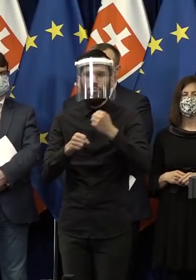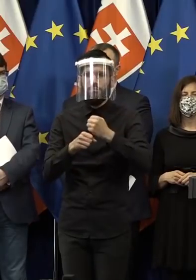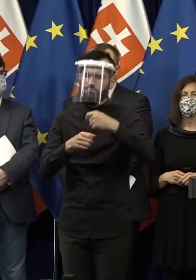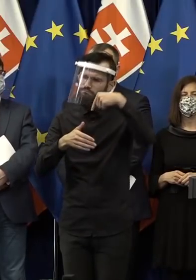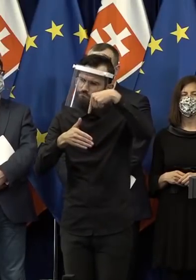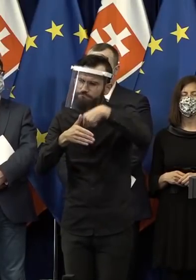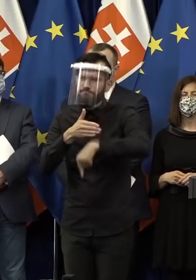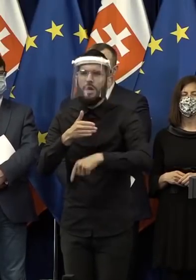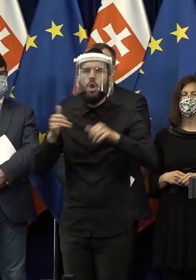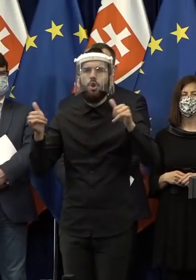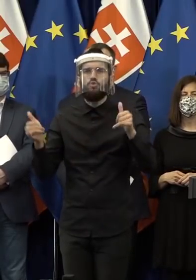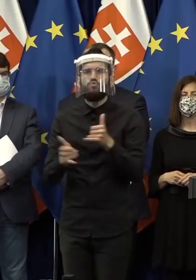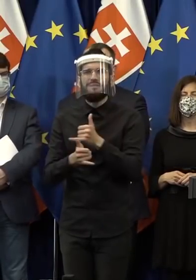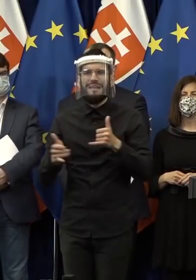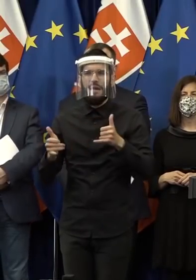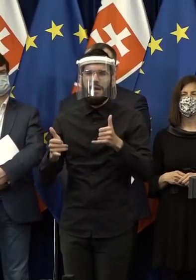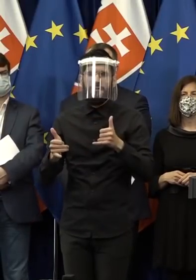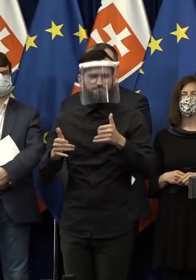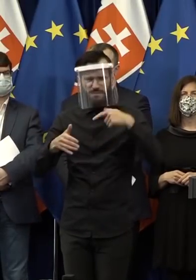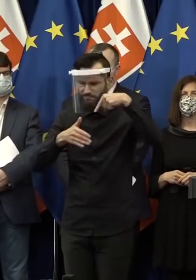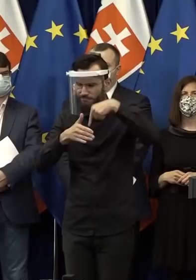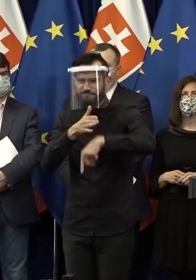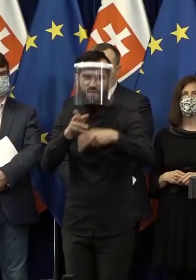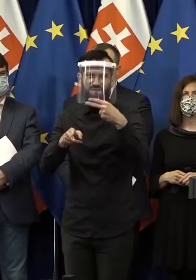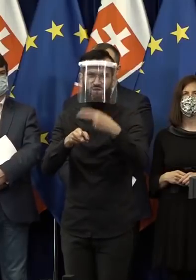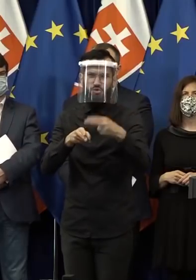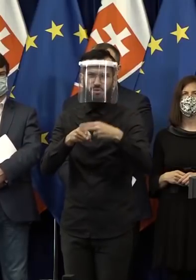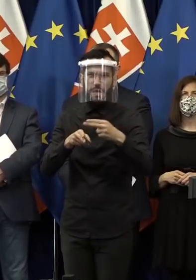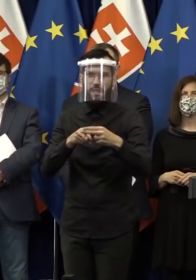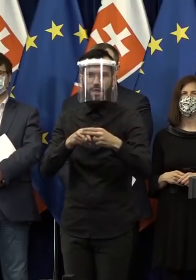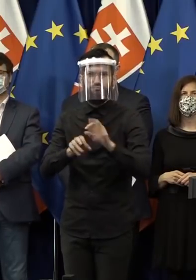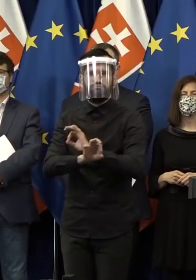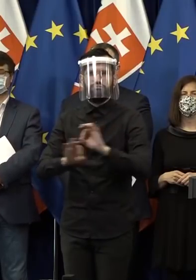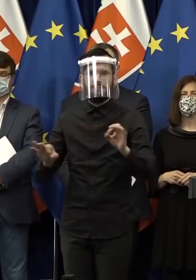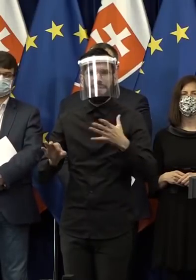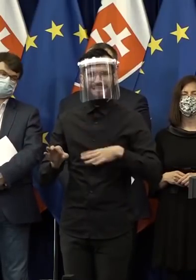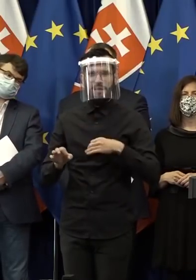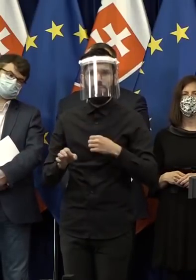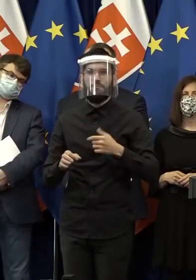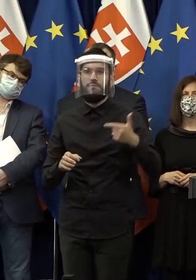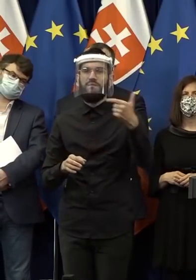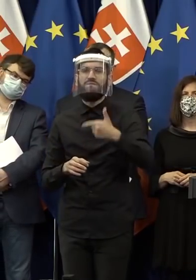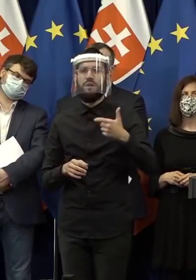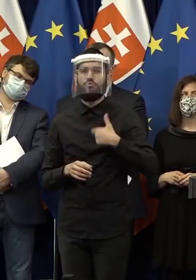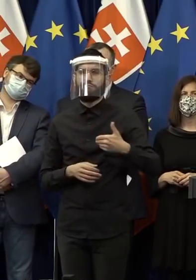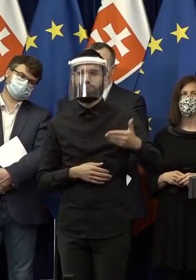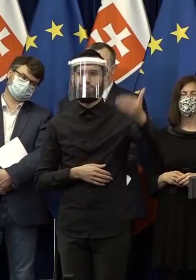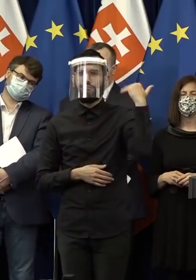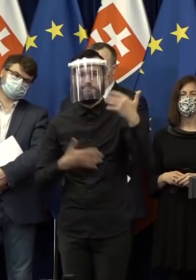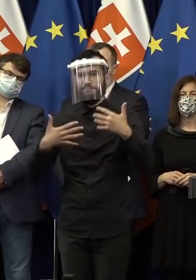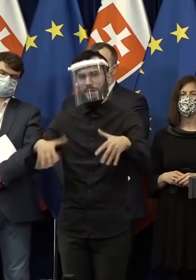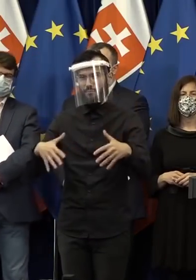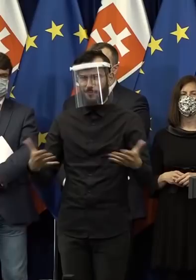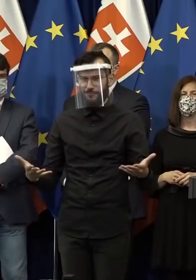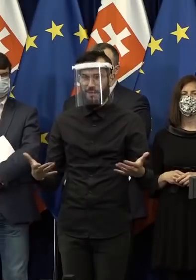reforma justície. Taká reforma justície, ako to za tých 20 rokov nebola, pretože